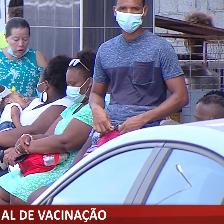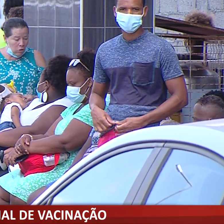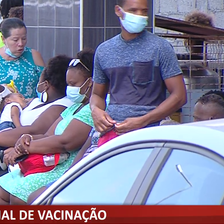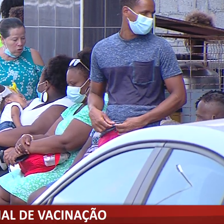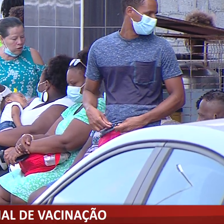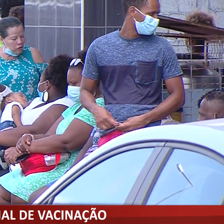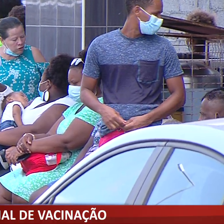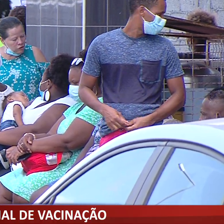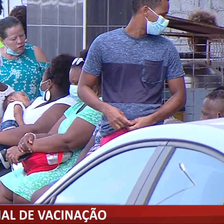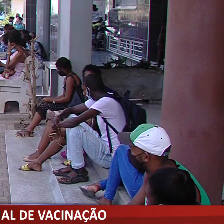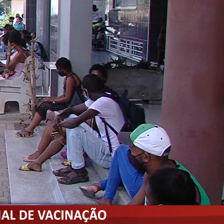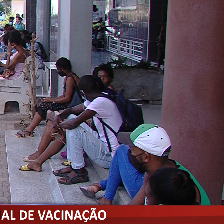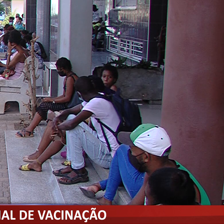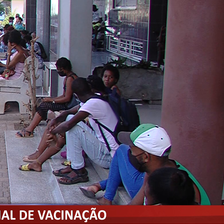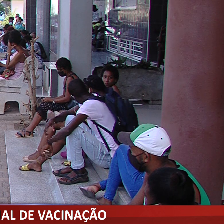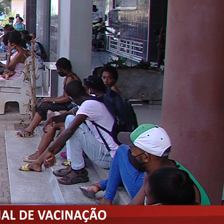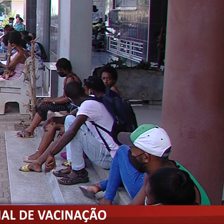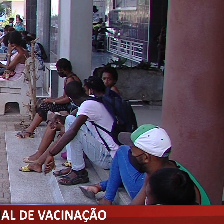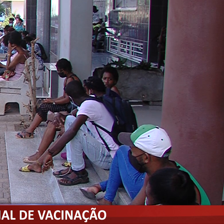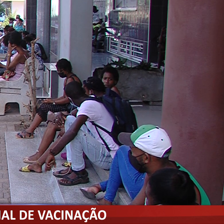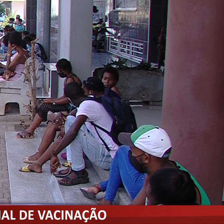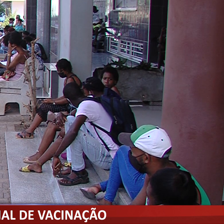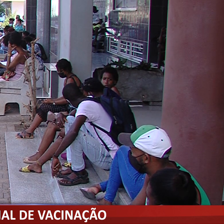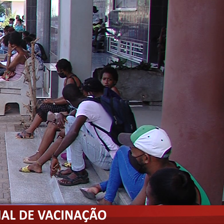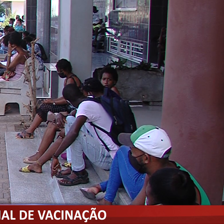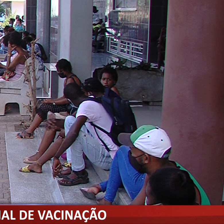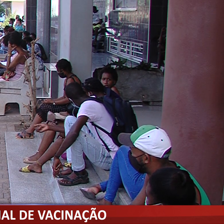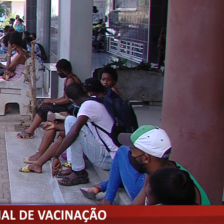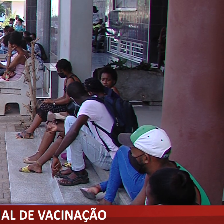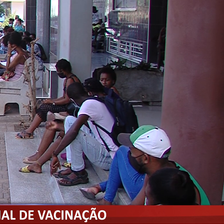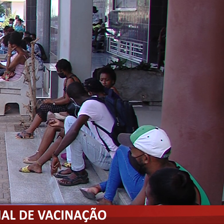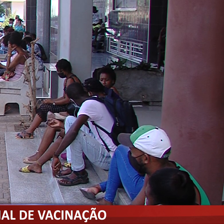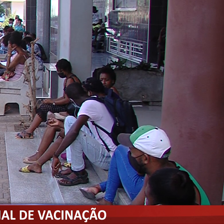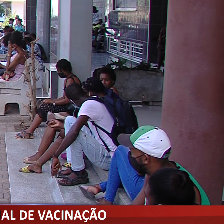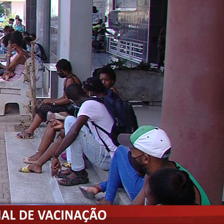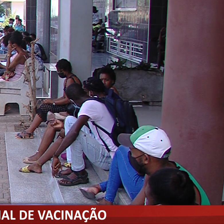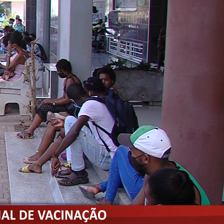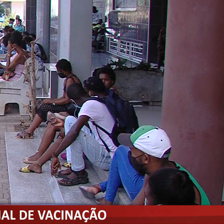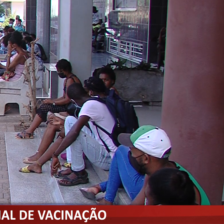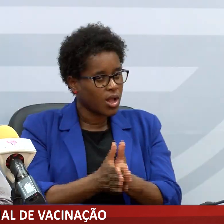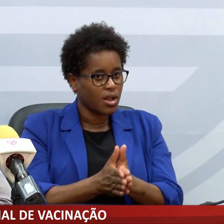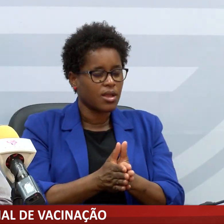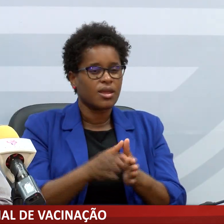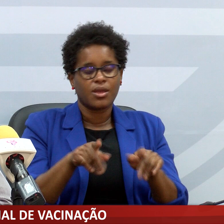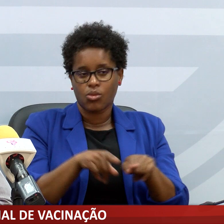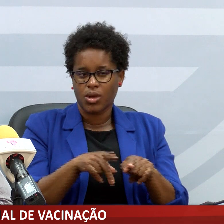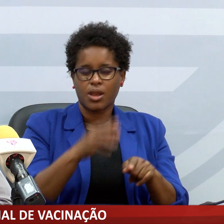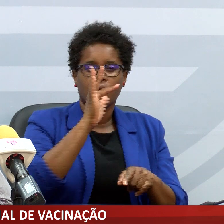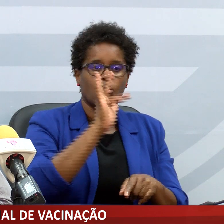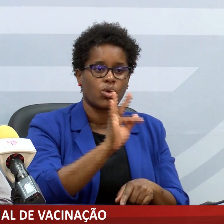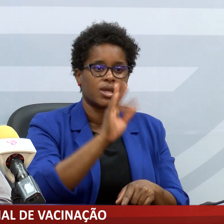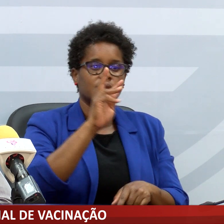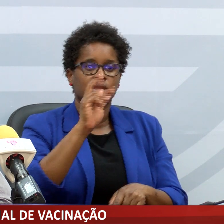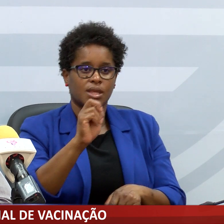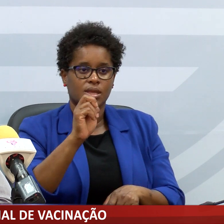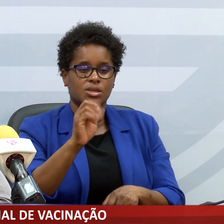estado de contingência e institui o certificado COVID como critério para as pessoas frequentarem determinados